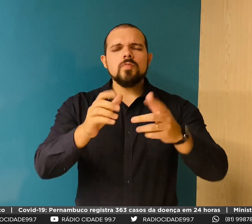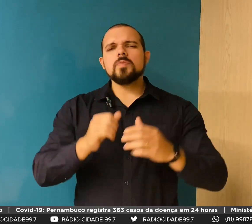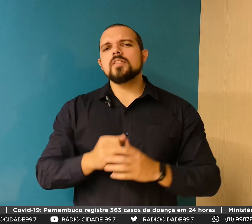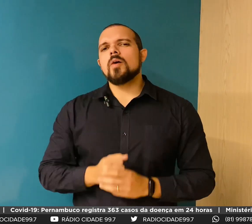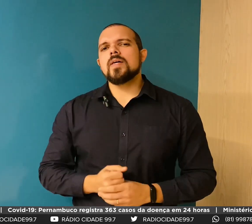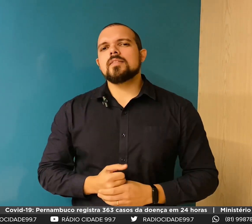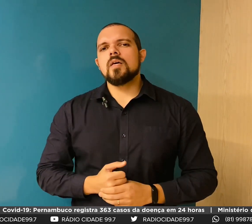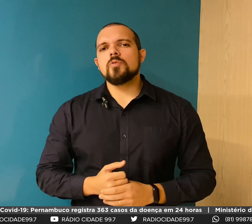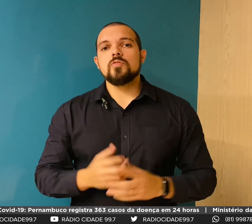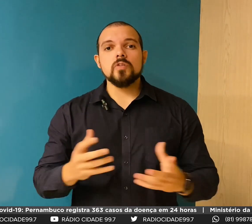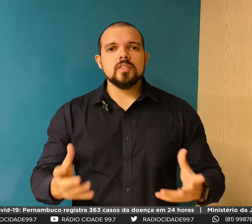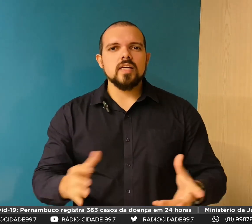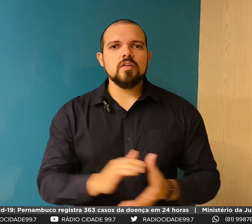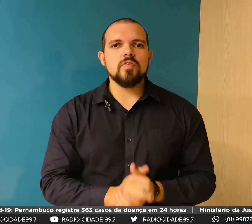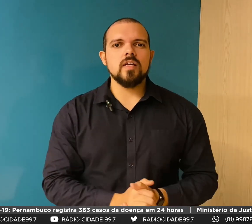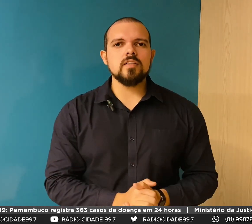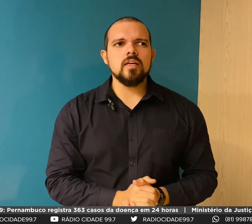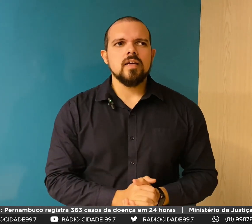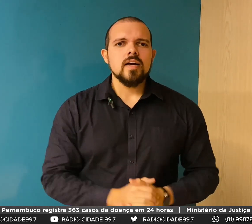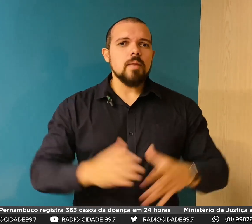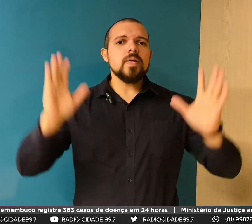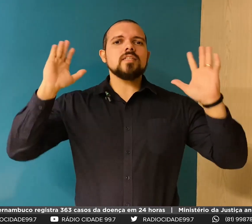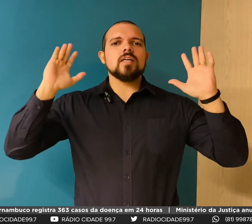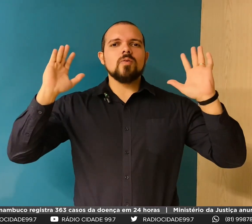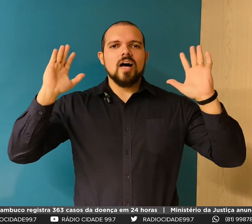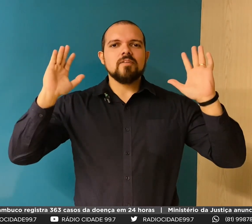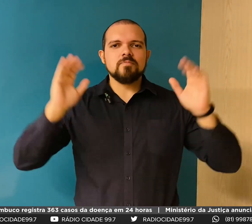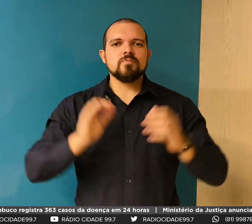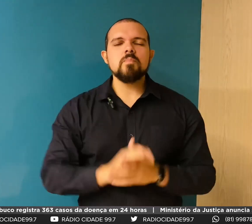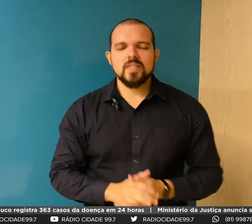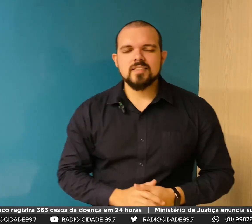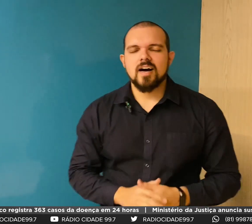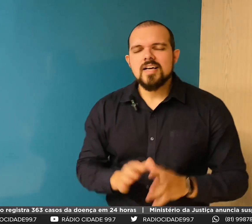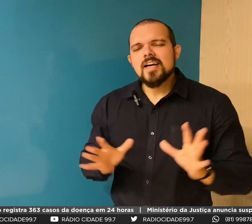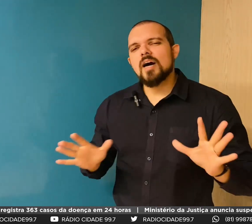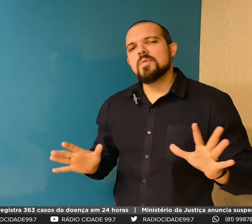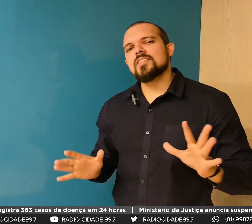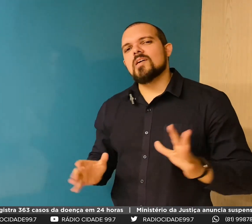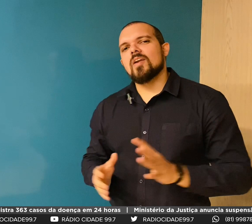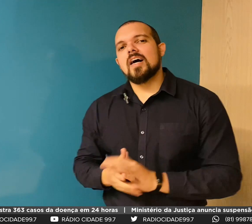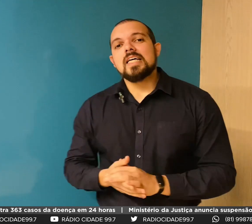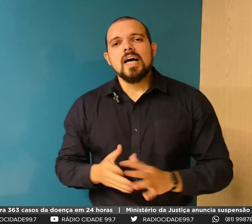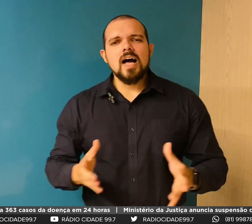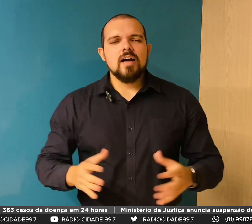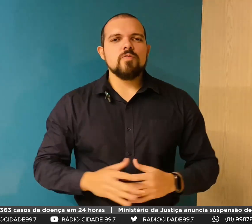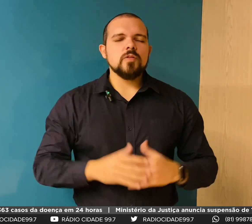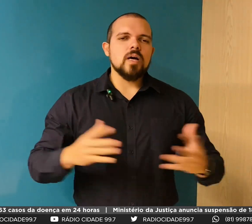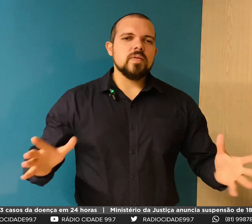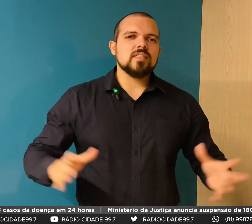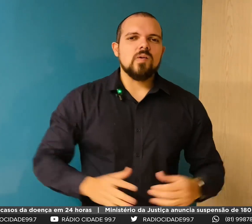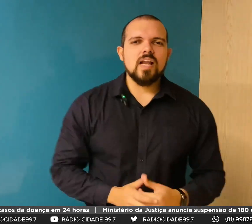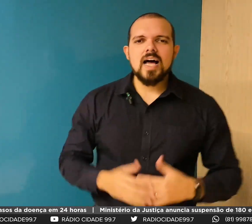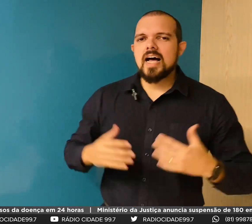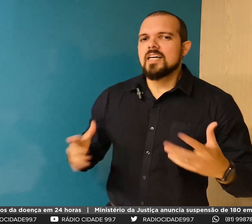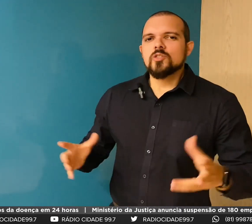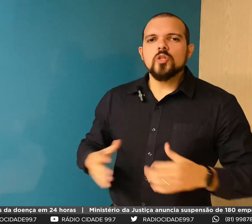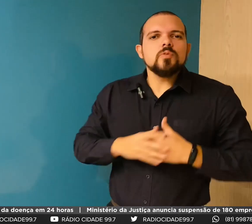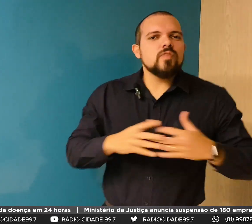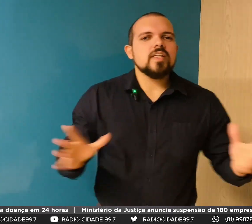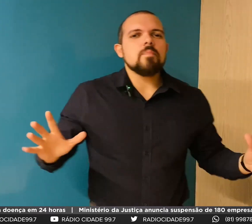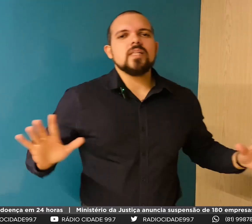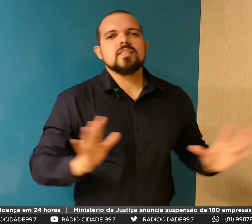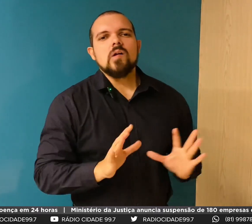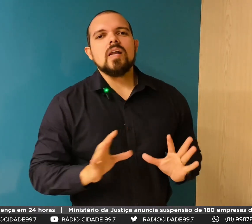ele. Agora, vamos citar um exemplo de você que vende capinha de celular. Vamos pensar. Capinha de celular. Ah, eu vendo capinha de celular.